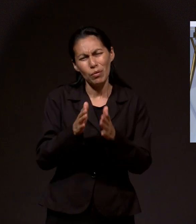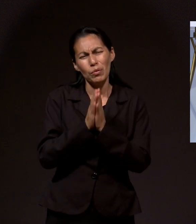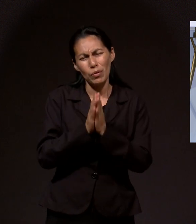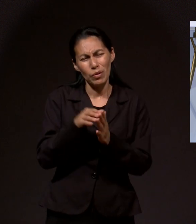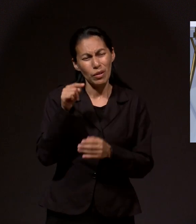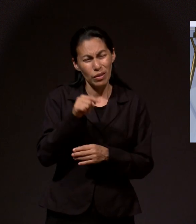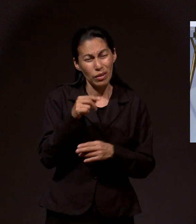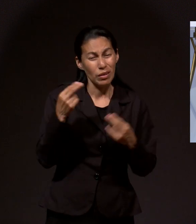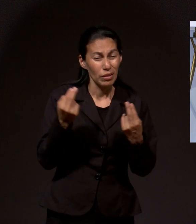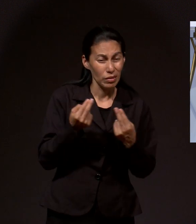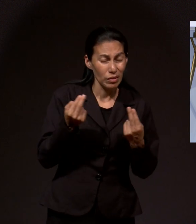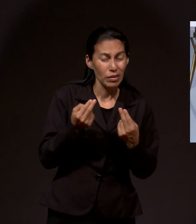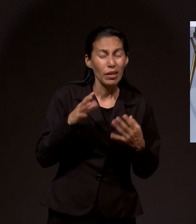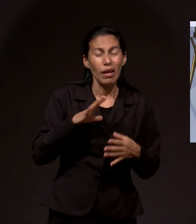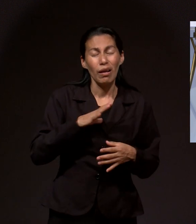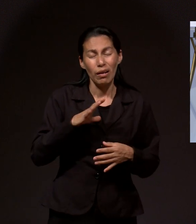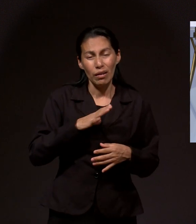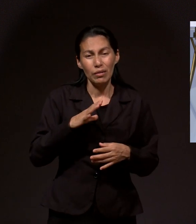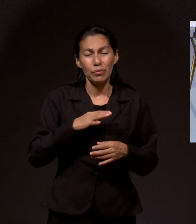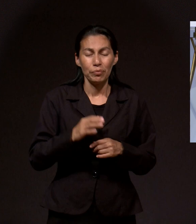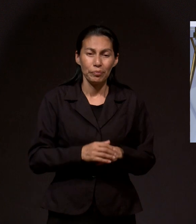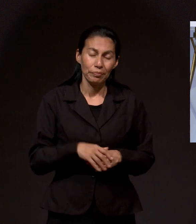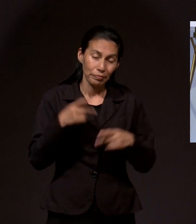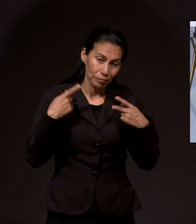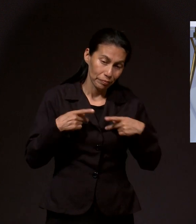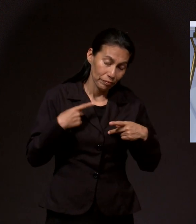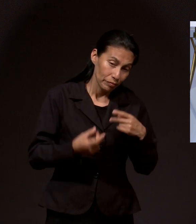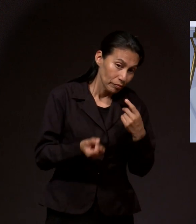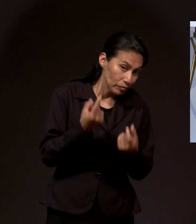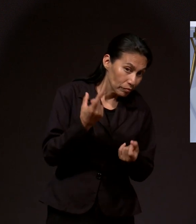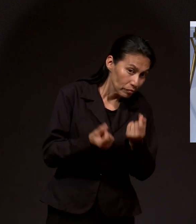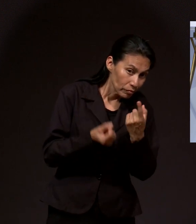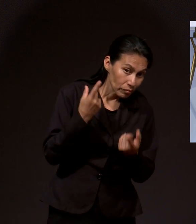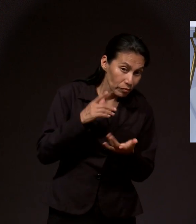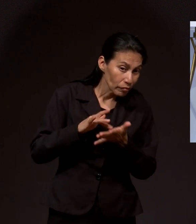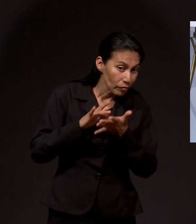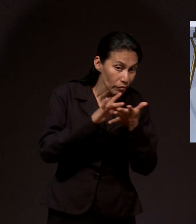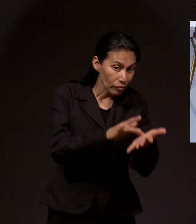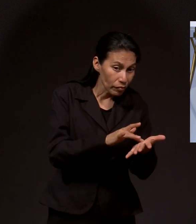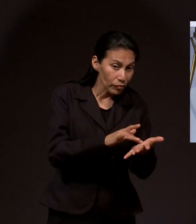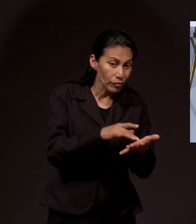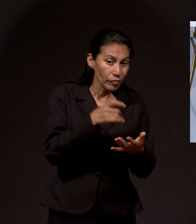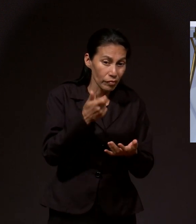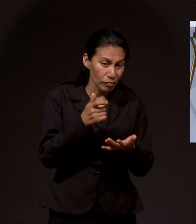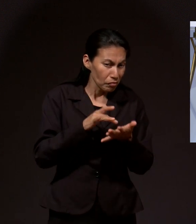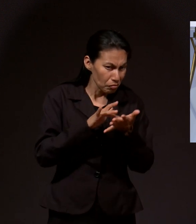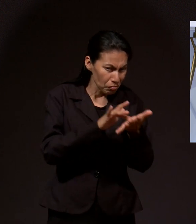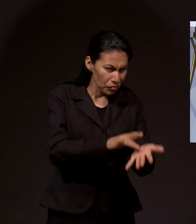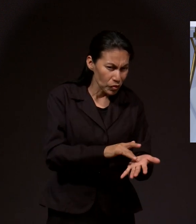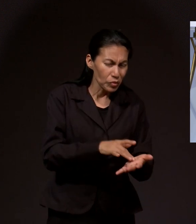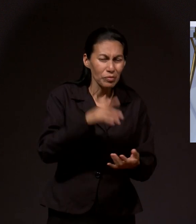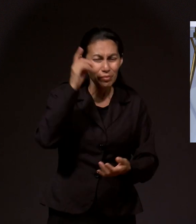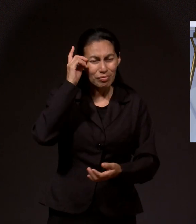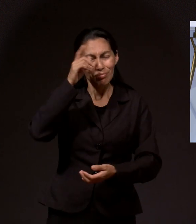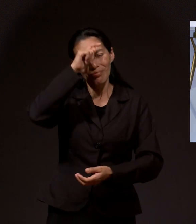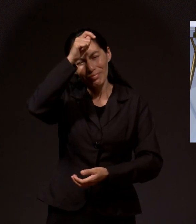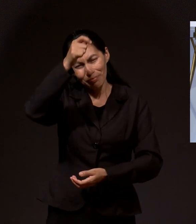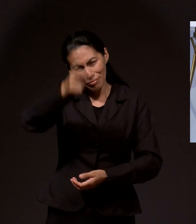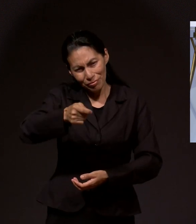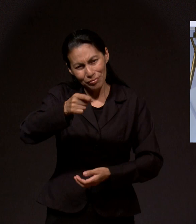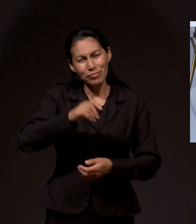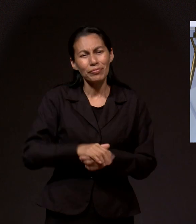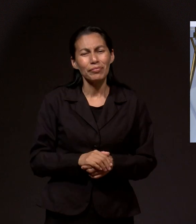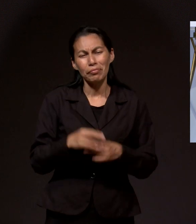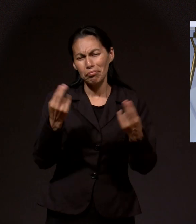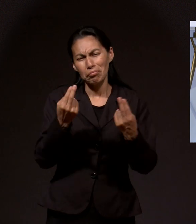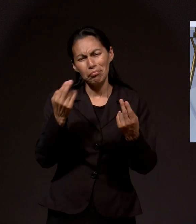mucha necesidad. Para aquellos que han enviado sus aportaciones para los proyectos de ayuda a Ucrania, que Dios les